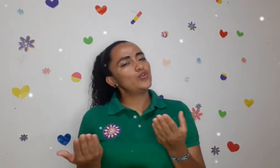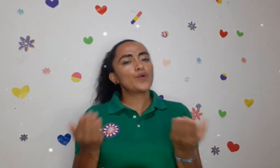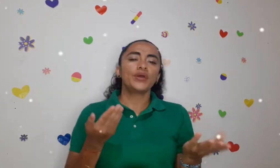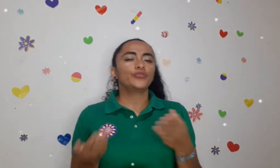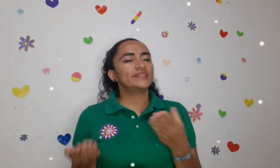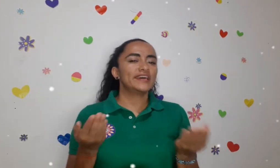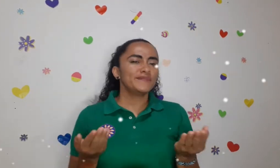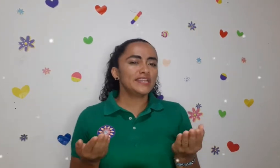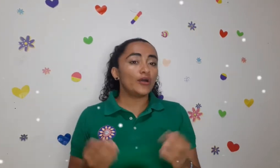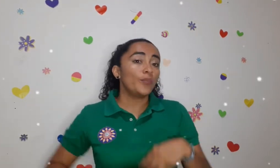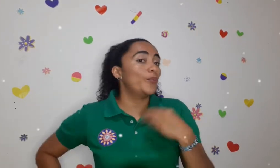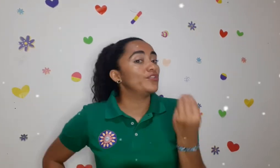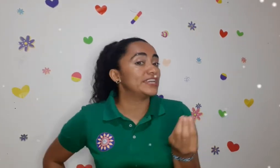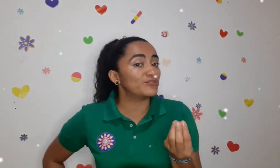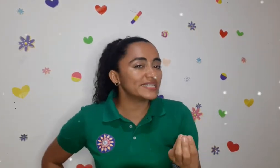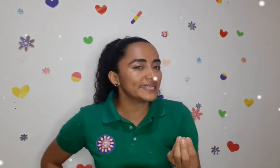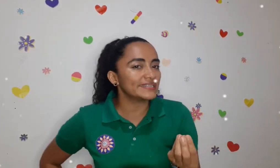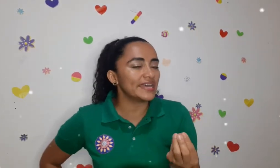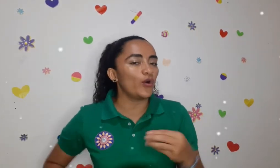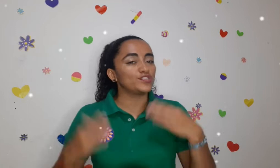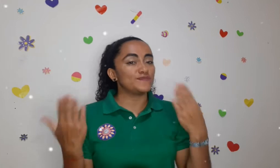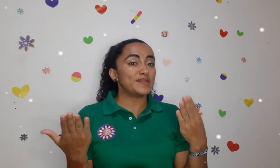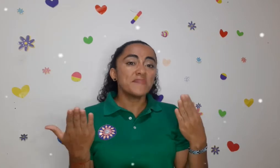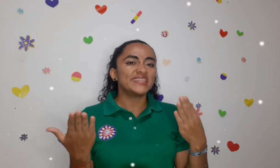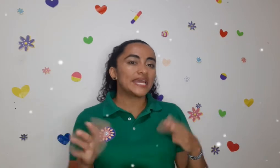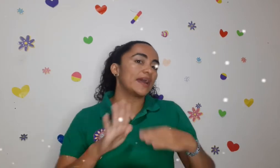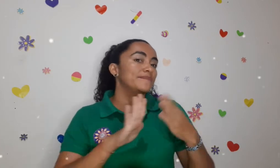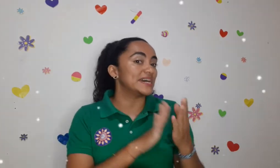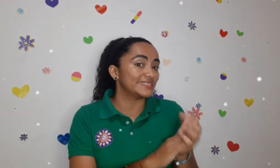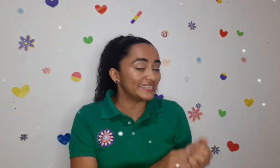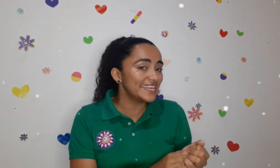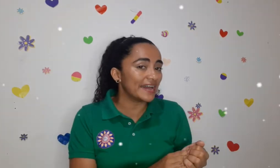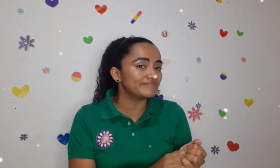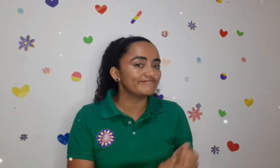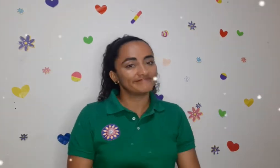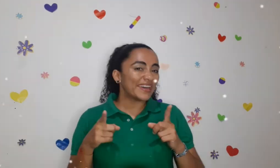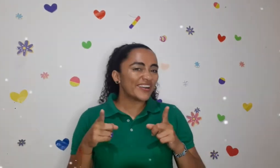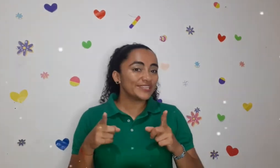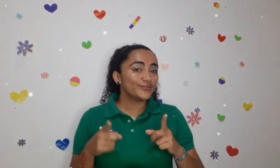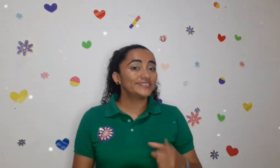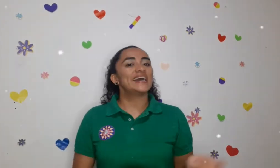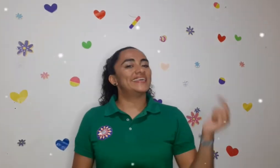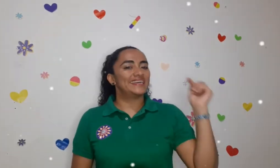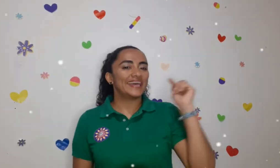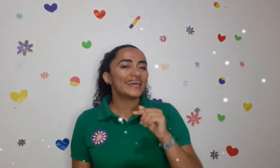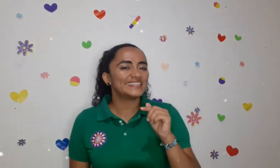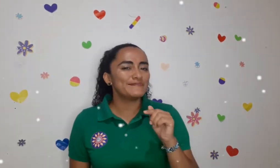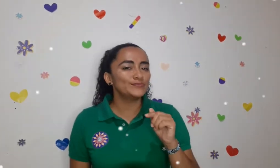un momento determinado podría no hacerse o simplemente cambiarse el día. Pero resulta que ese mismo